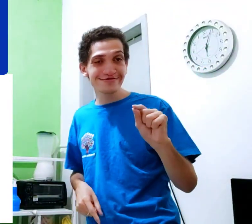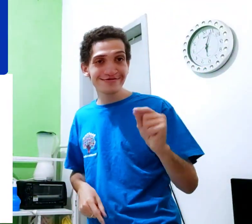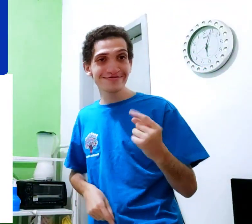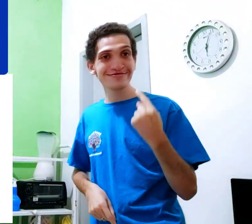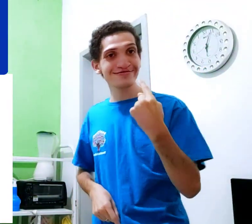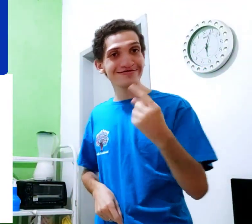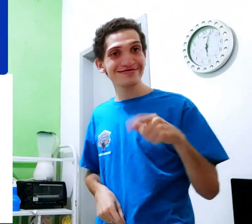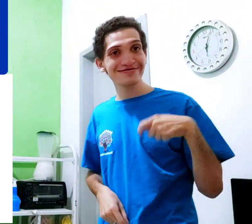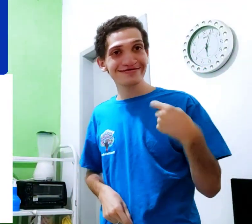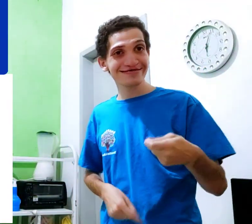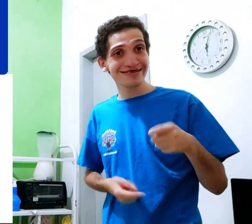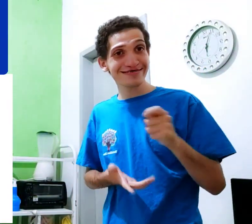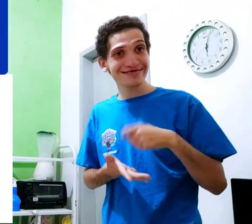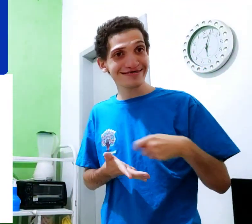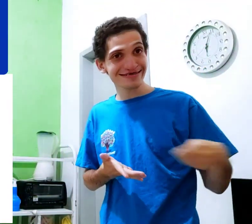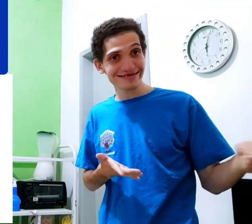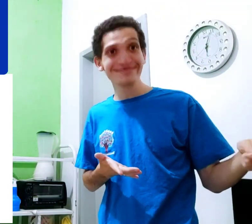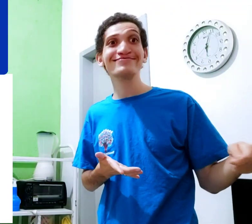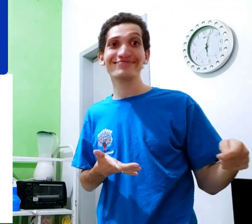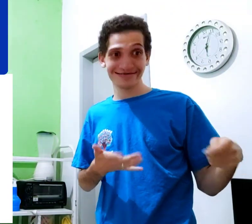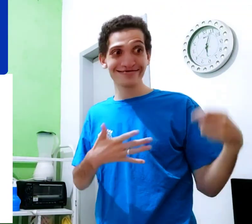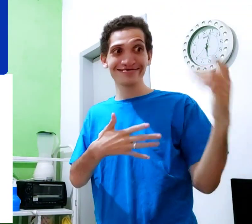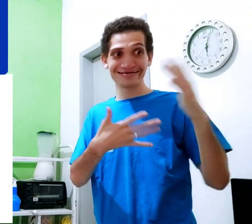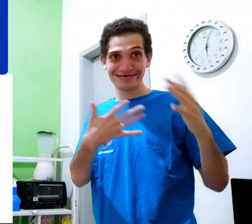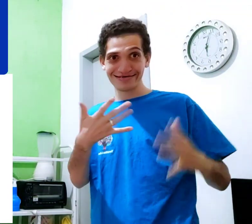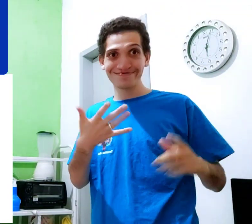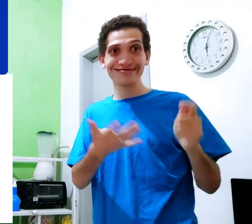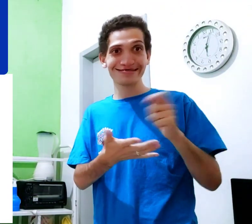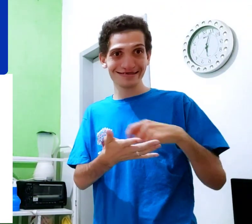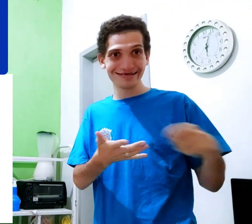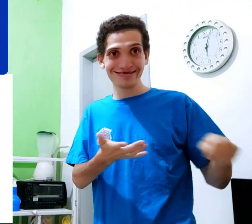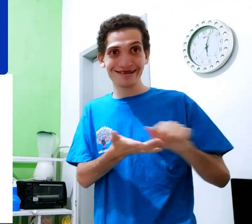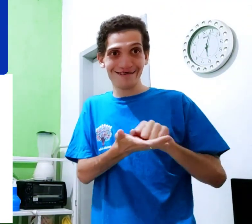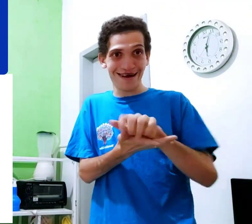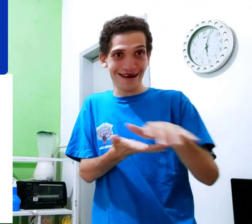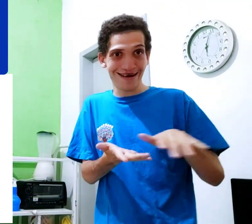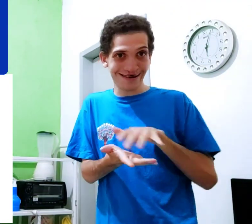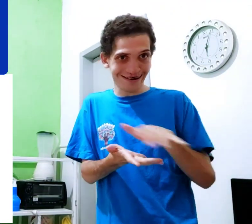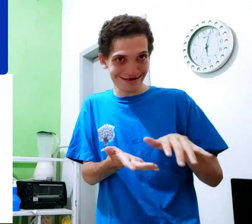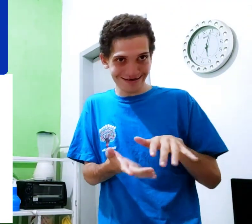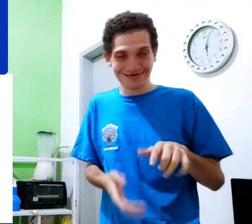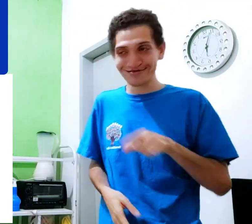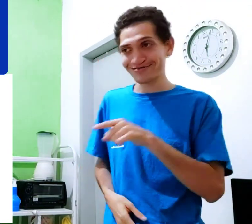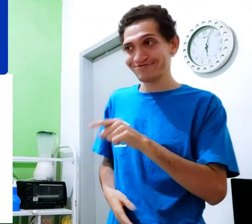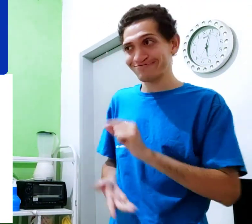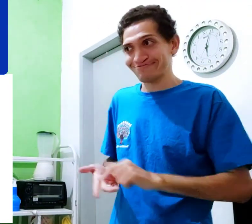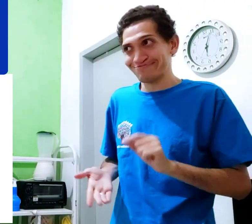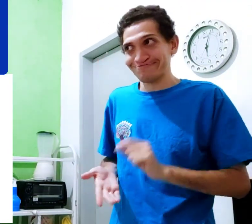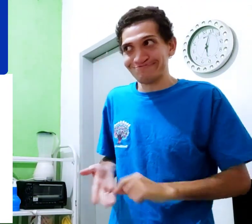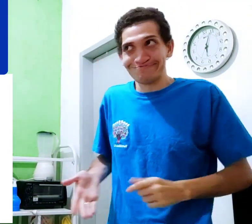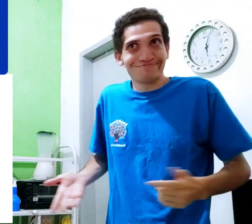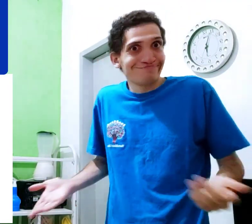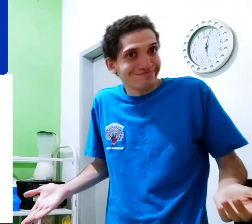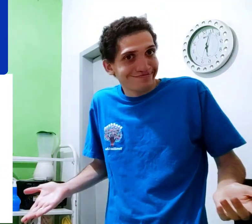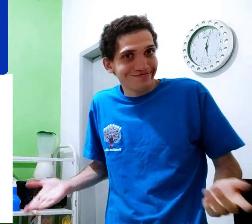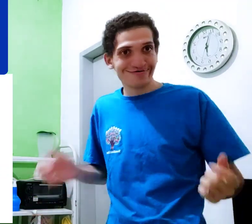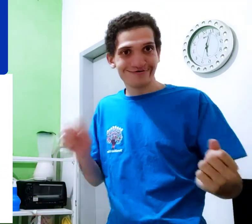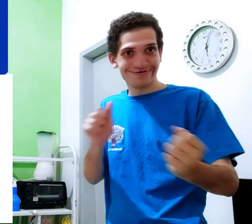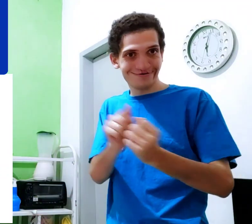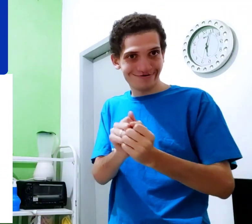Isso daqui é o quê? Um sinal escrito. Livres escritas, escritas, sinais. E esse